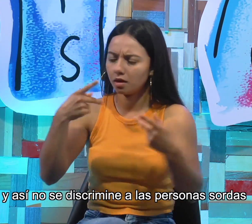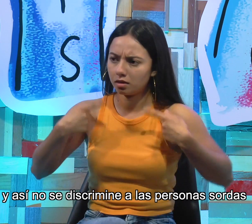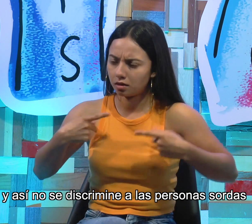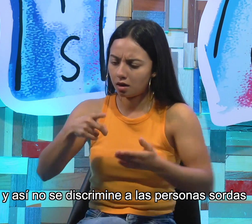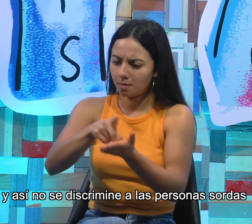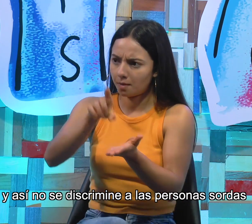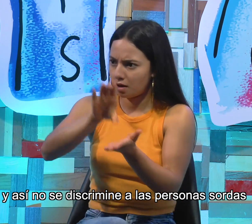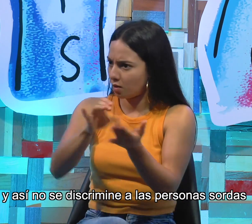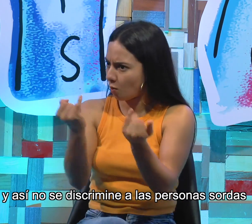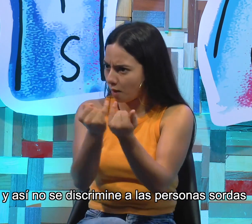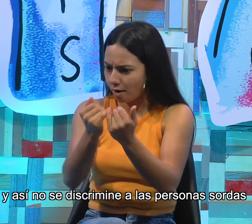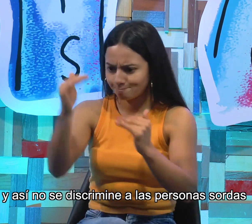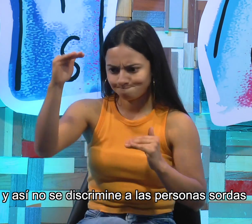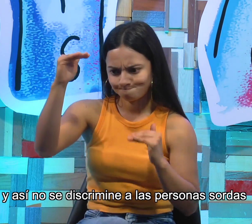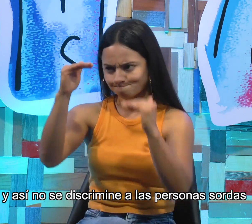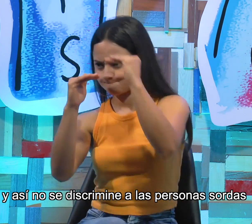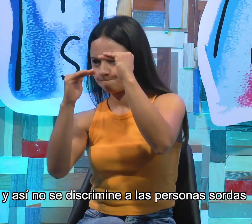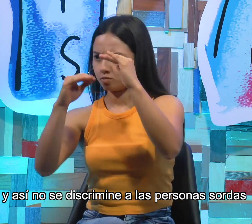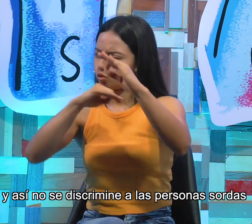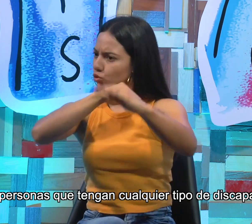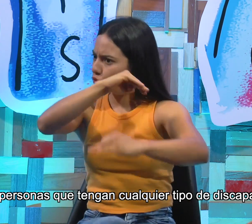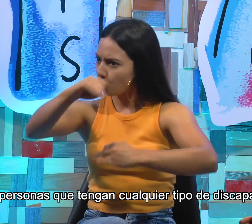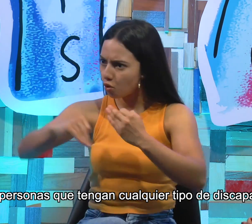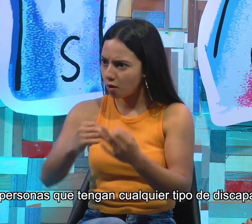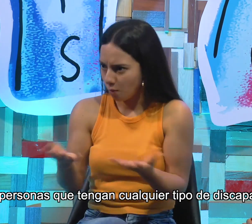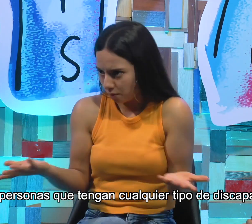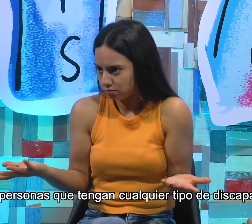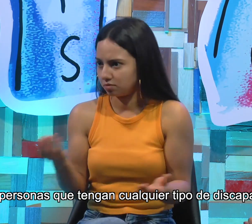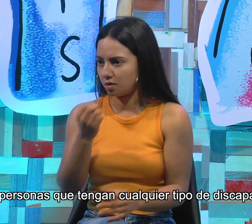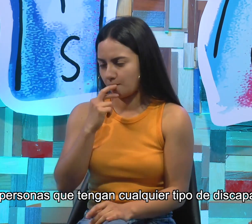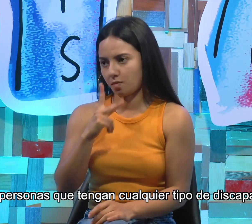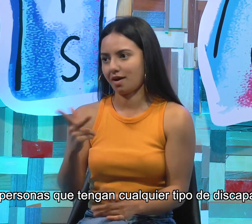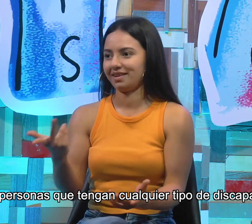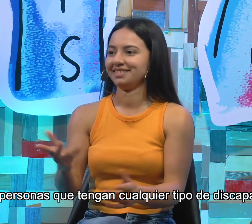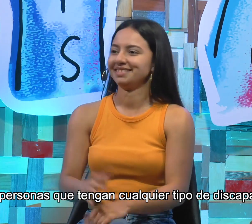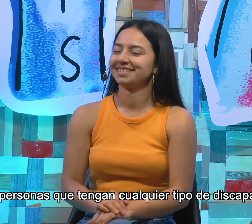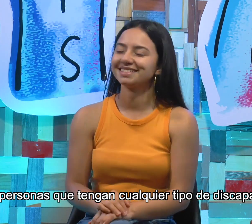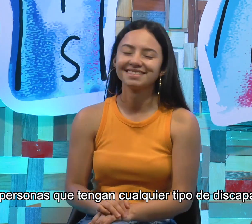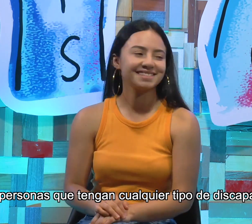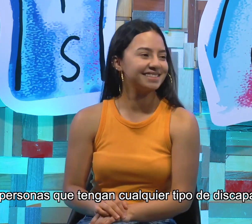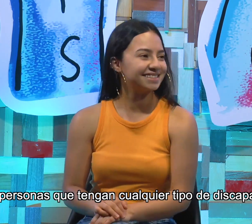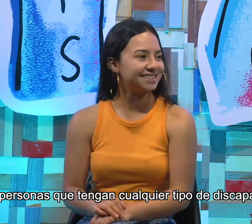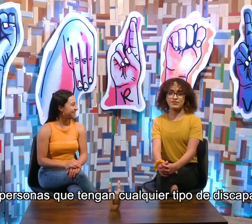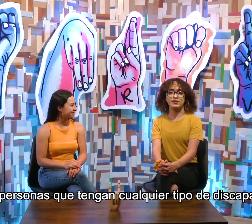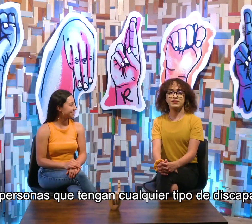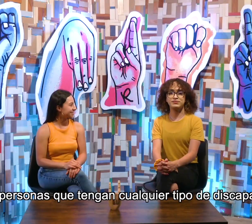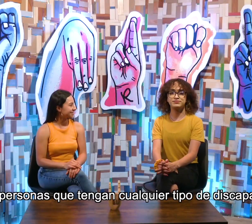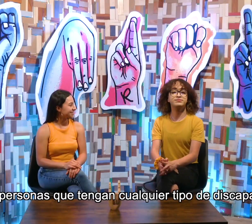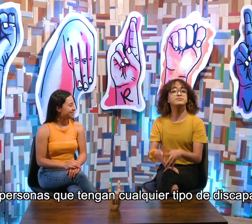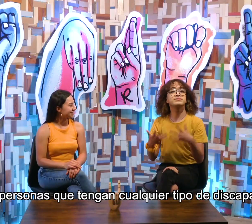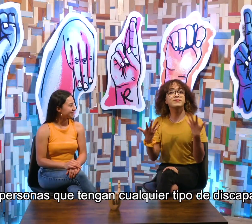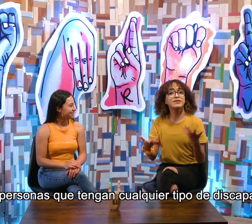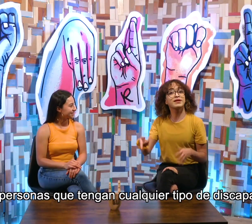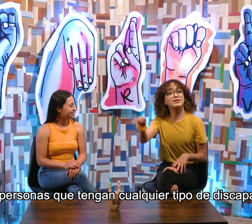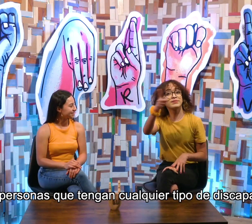discrimine a las personas sordas y a las personas que tengan cualquier tipo de discapacidad en realidad